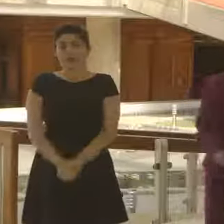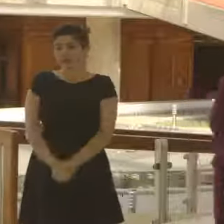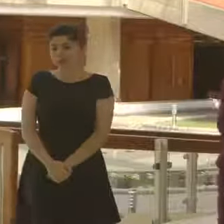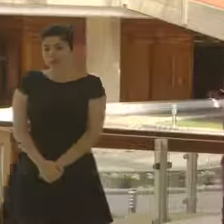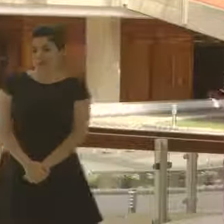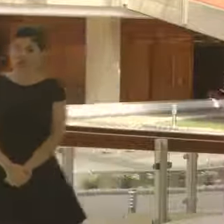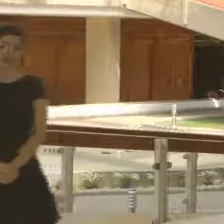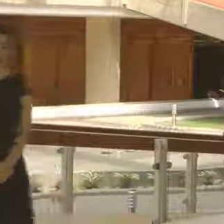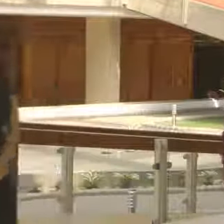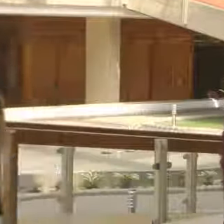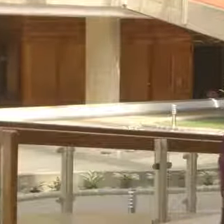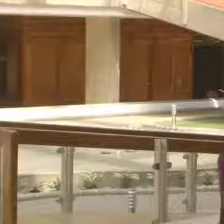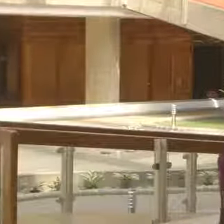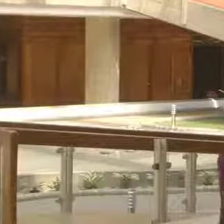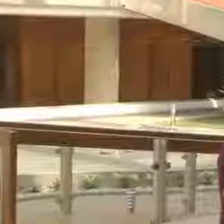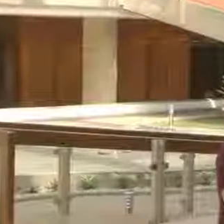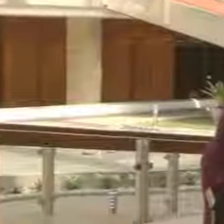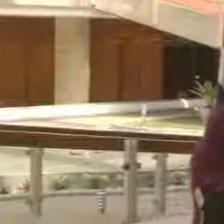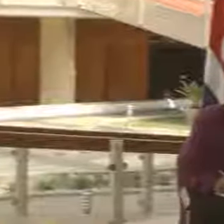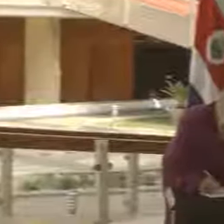Firma la señora ministra de Hacienda.